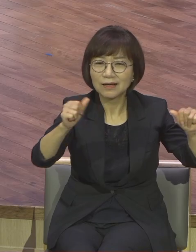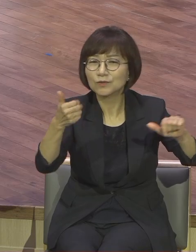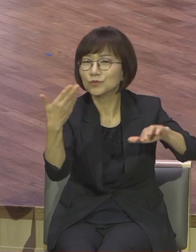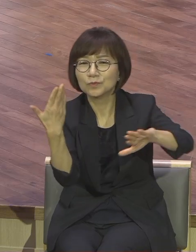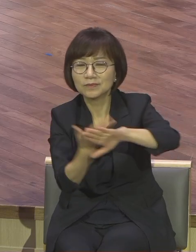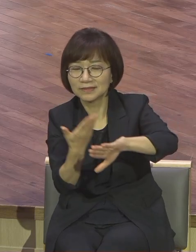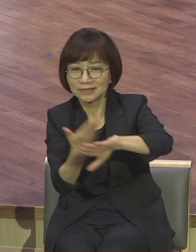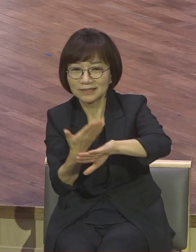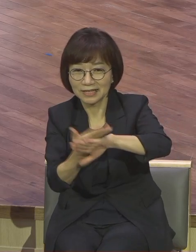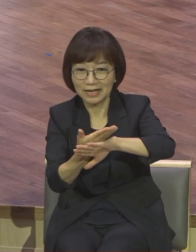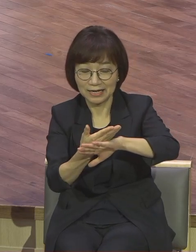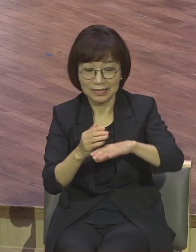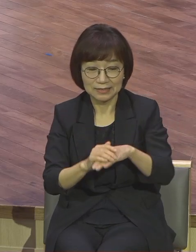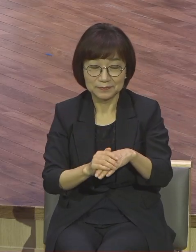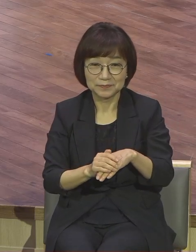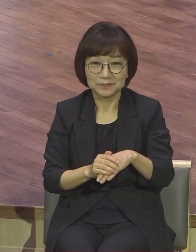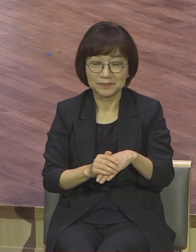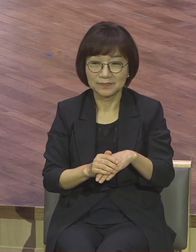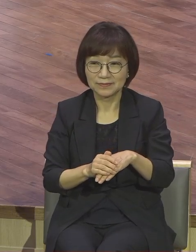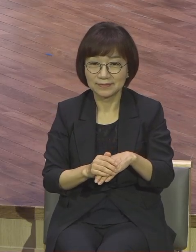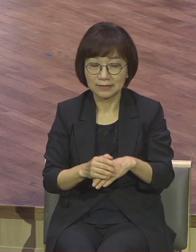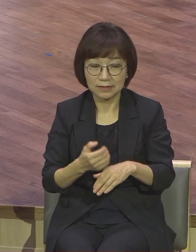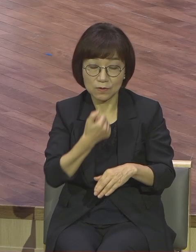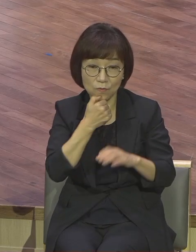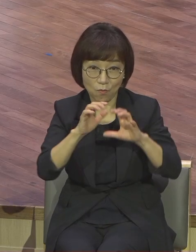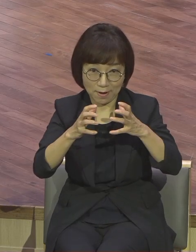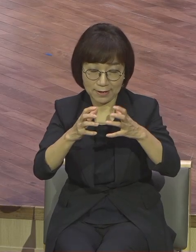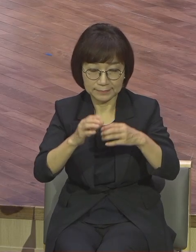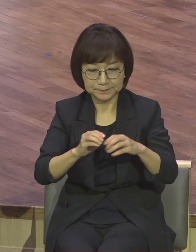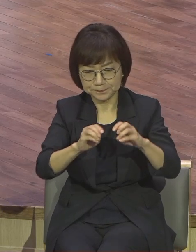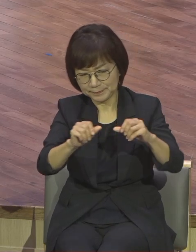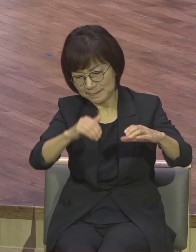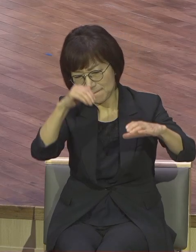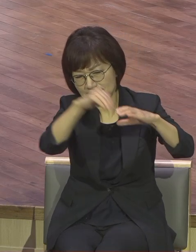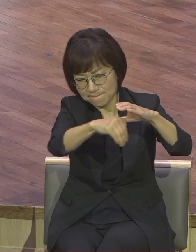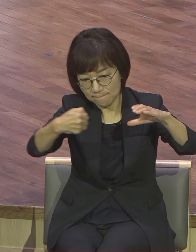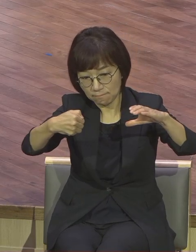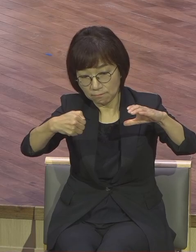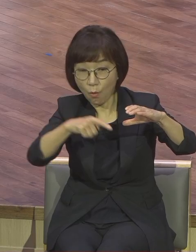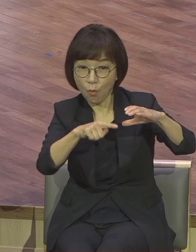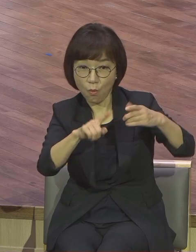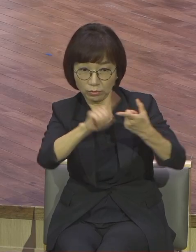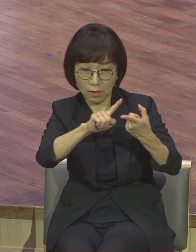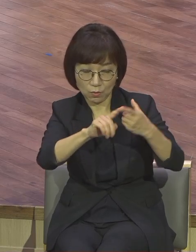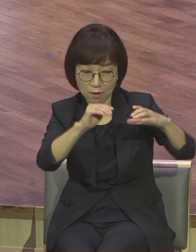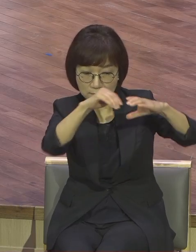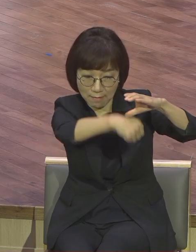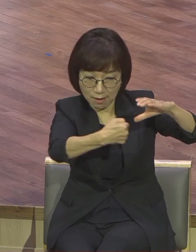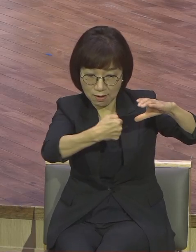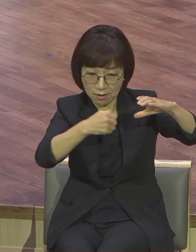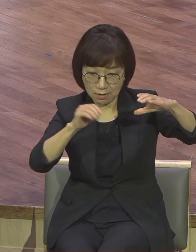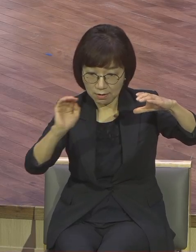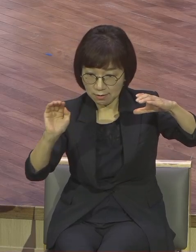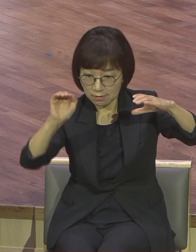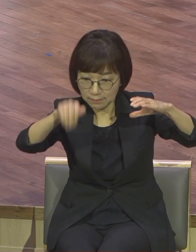무너지는데 저 로마에는 안 그래요 파면 그대로 쫙쫙 있어요 그냥 그 땅을 들어가서 팍